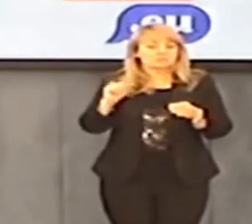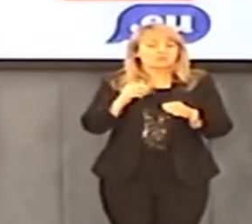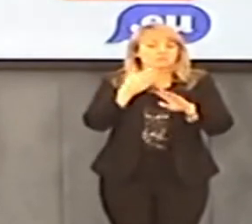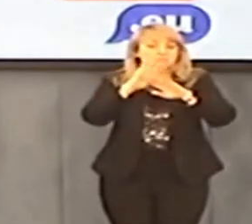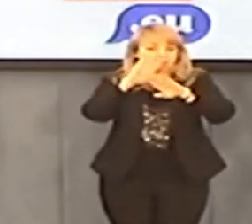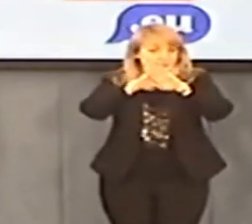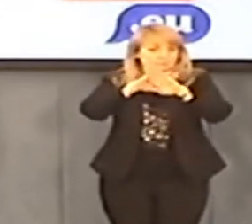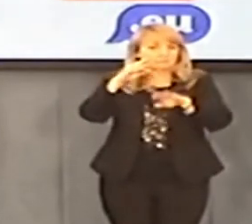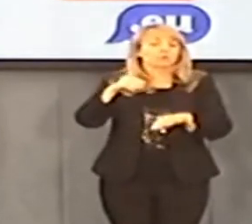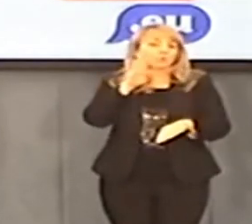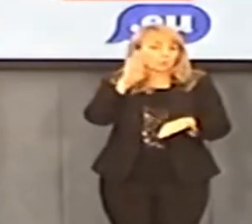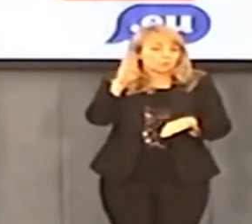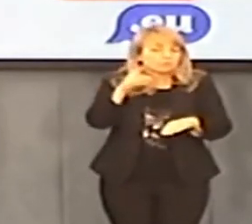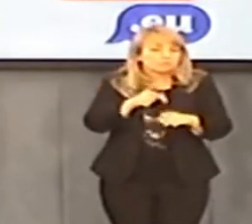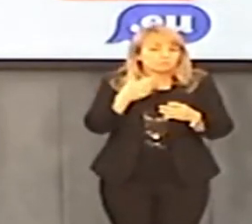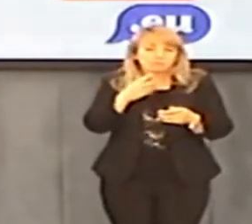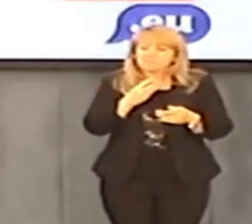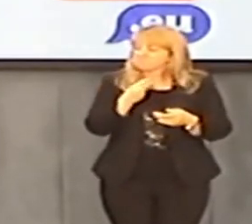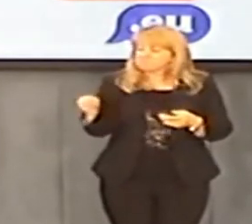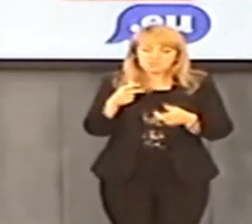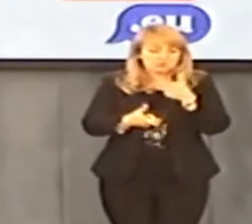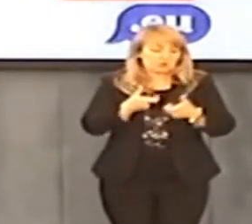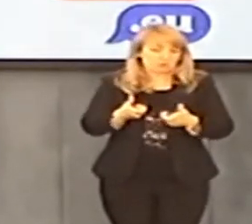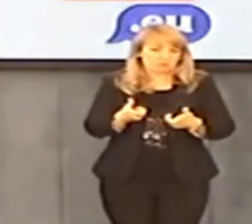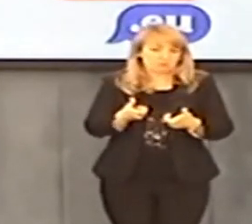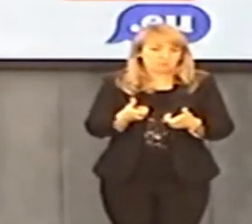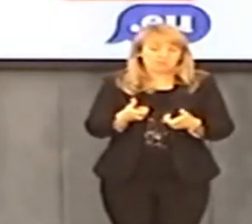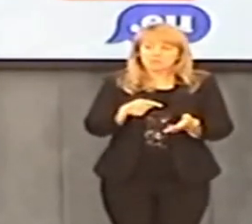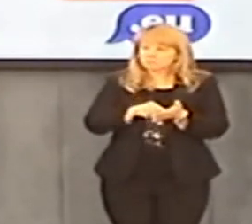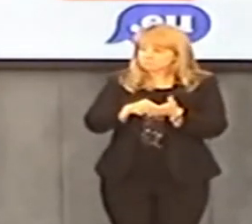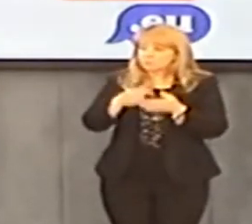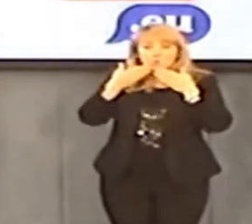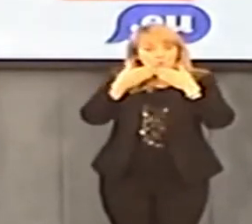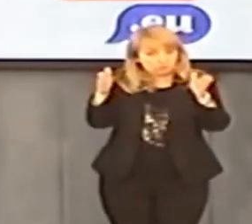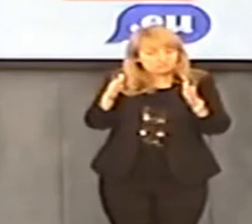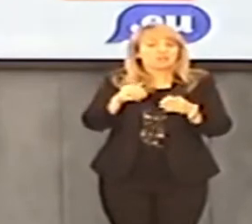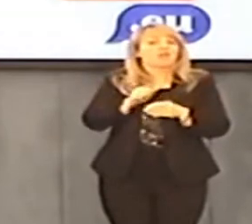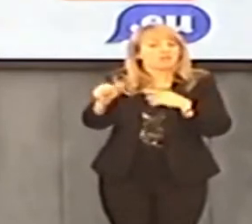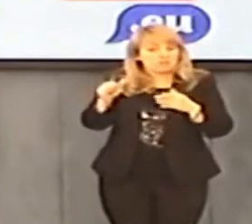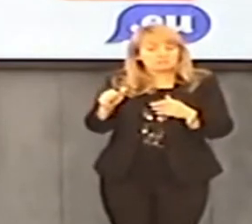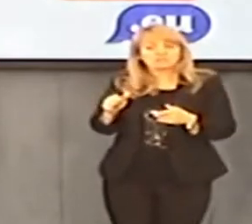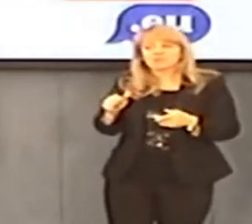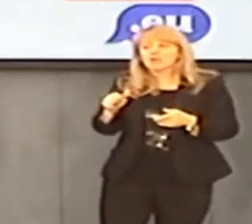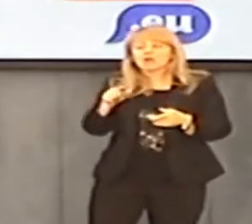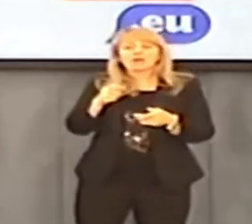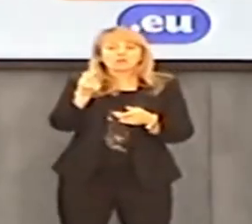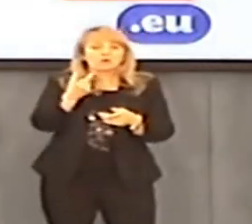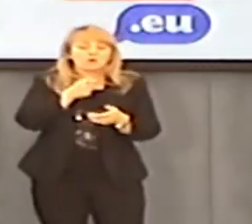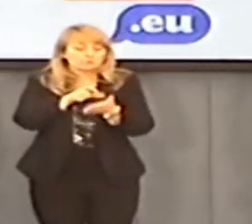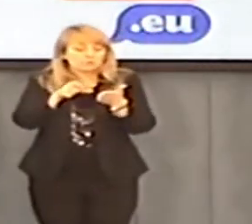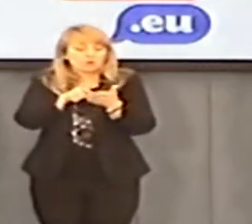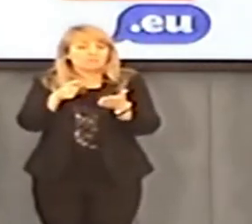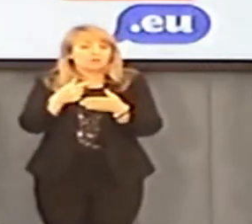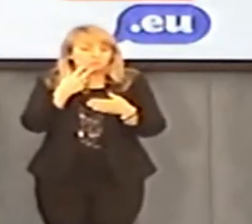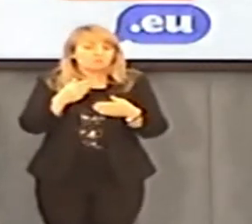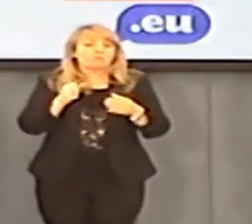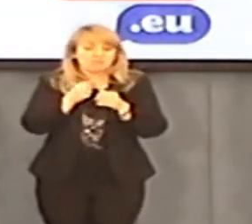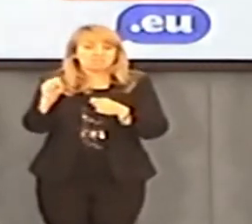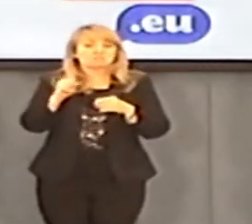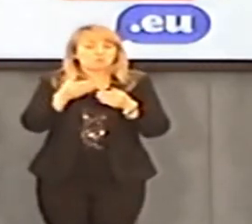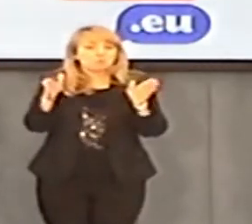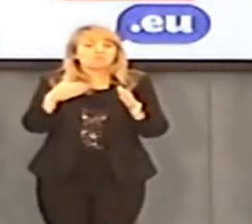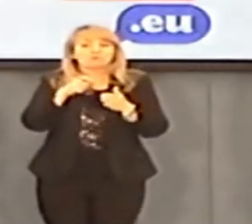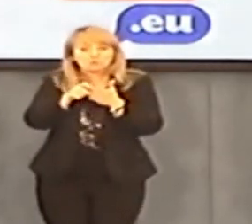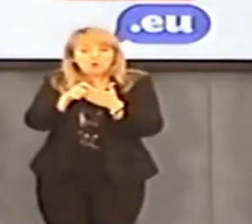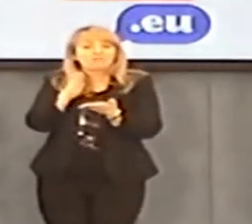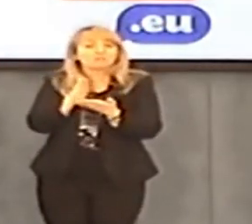Watykan. Zasłania się jakimiś paragrafami. No przypomina to bardziej postępowanie faryzeusza niż ojca kościoła. Tak, to otwarcie jest niestety